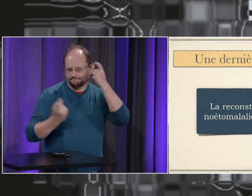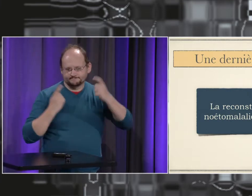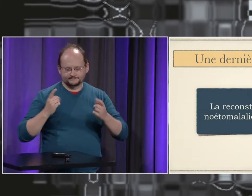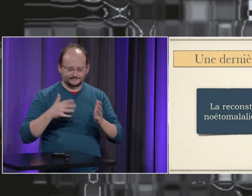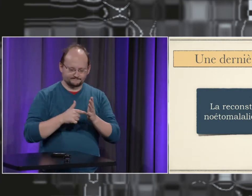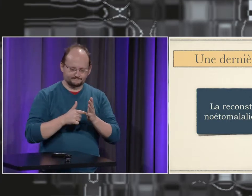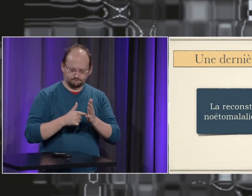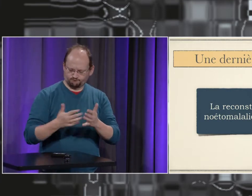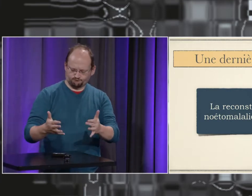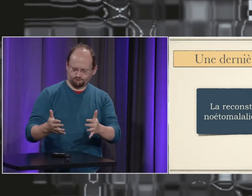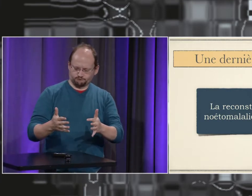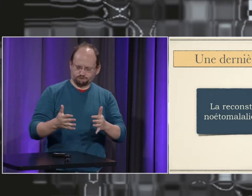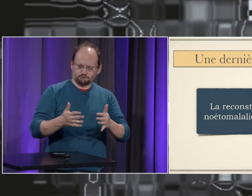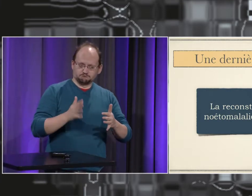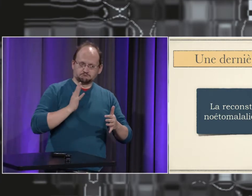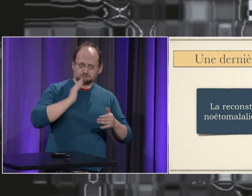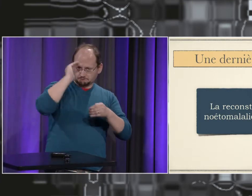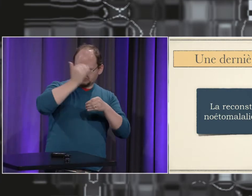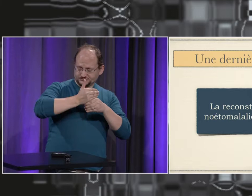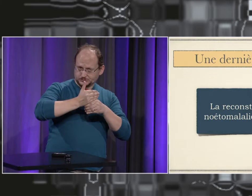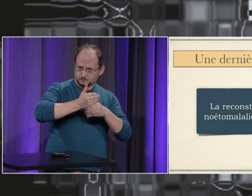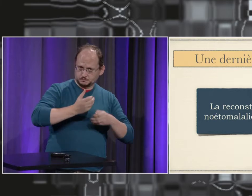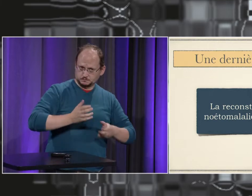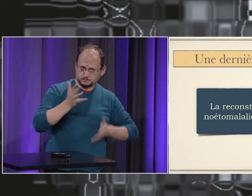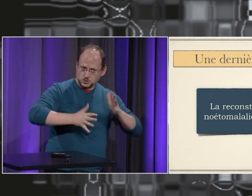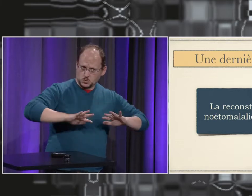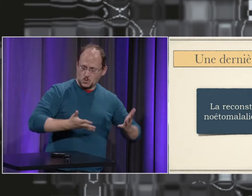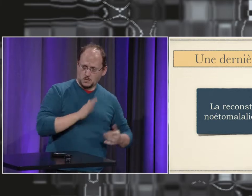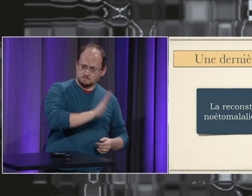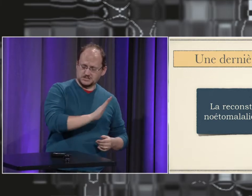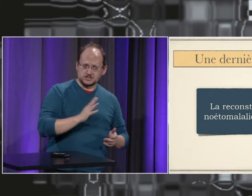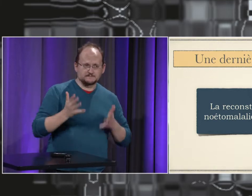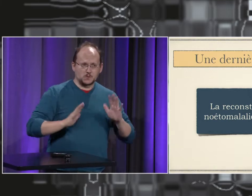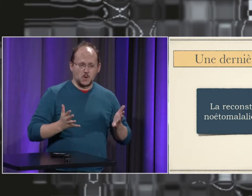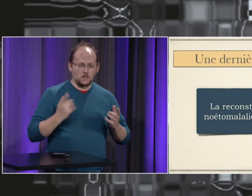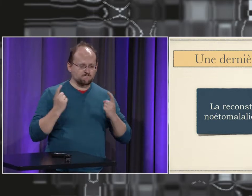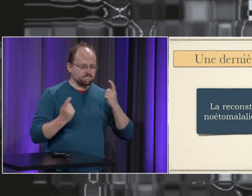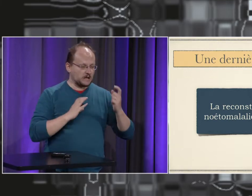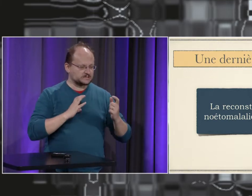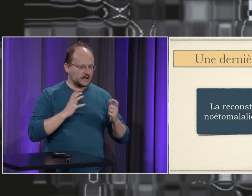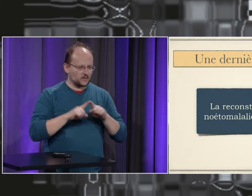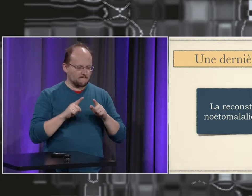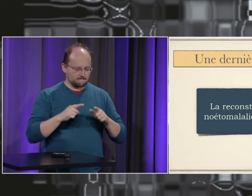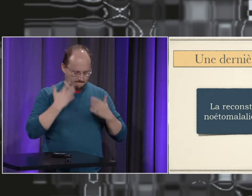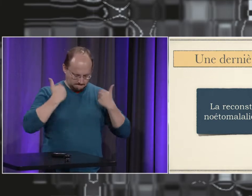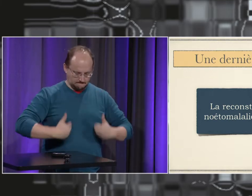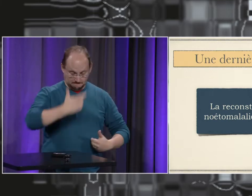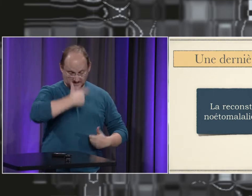nous sommes plusieurs à nous intéresser justement au noéto-malalien médiéval et à savoir comment il était sous quelle